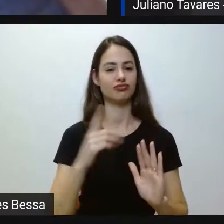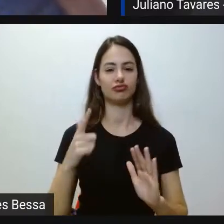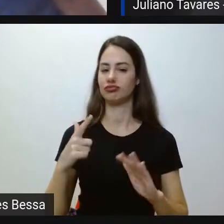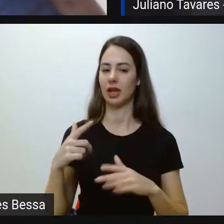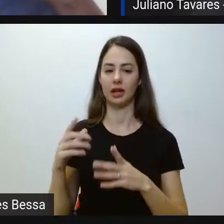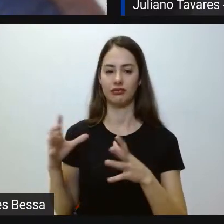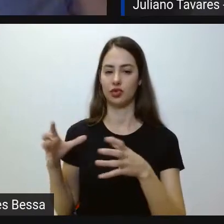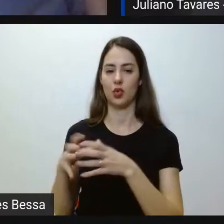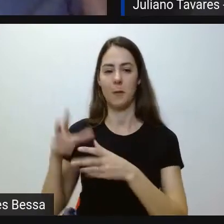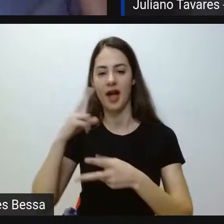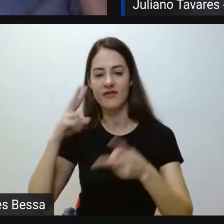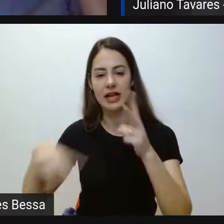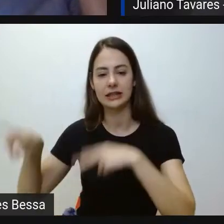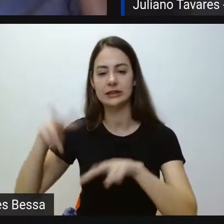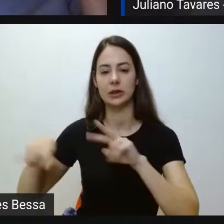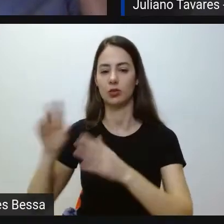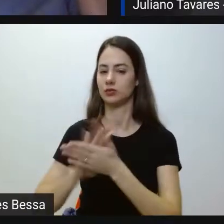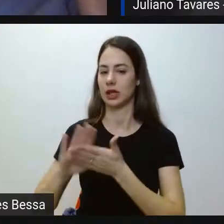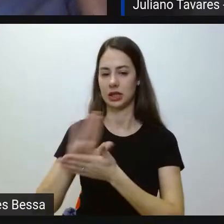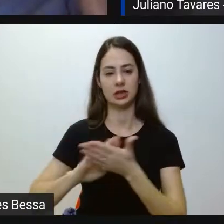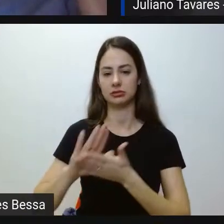essa verificação, né,